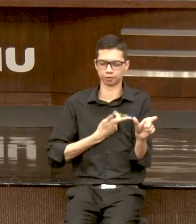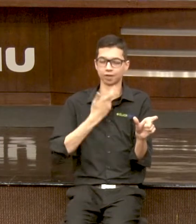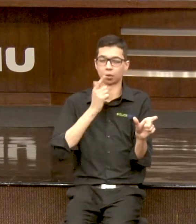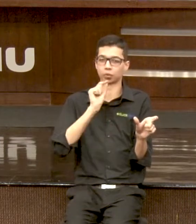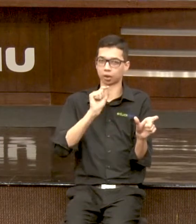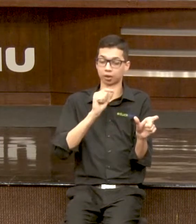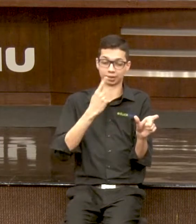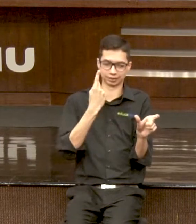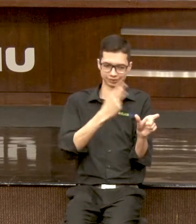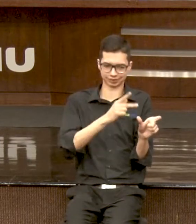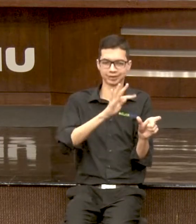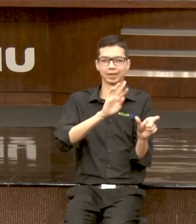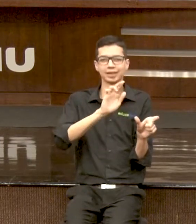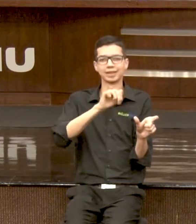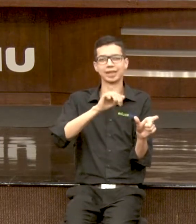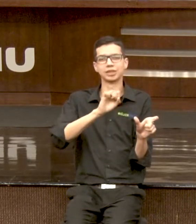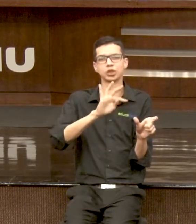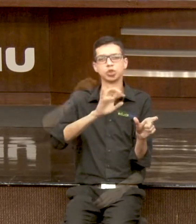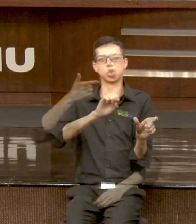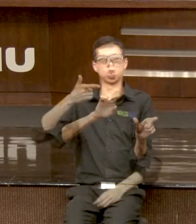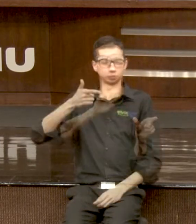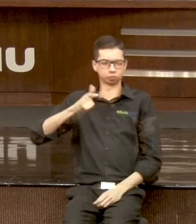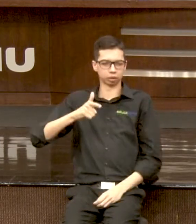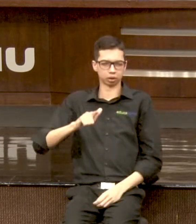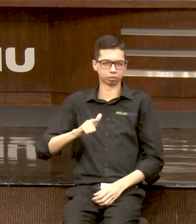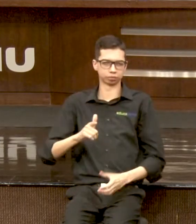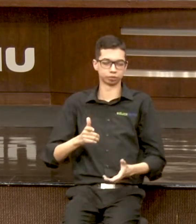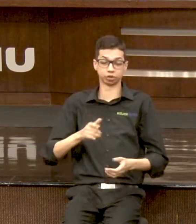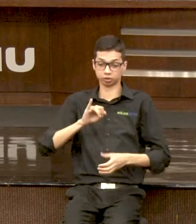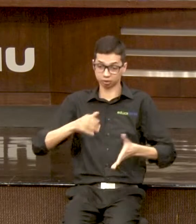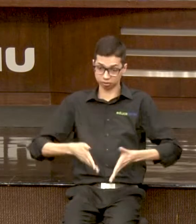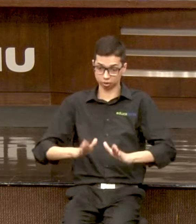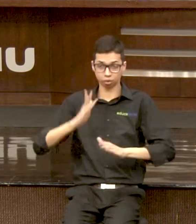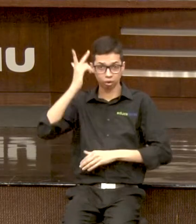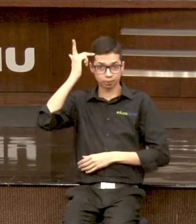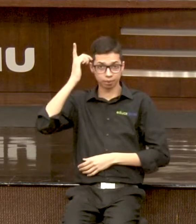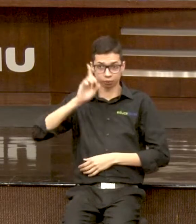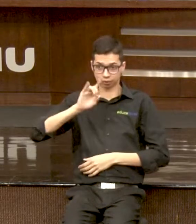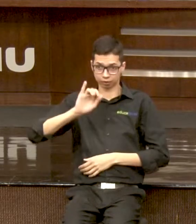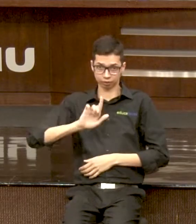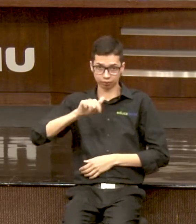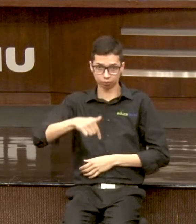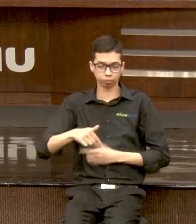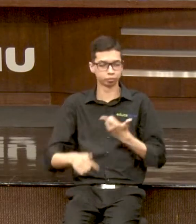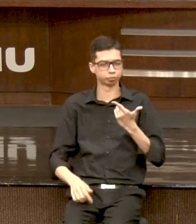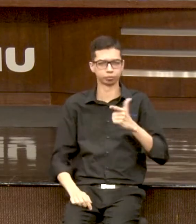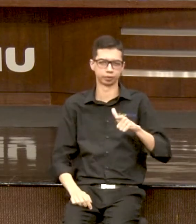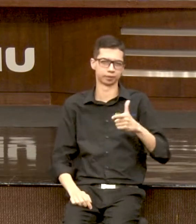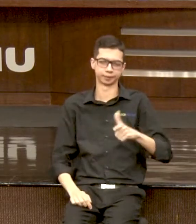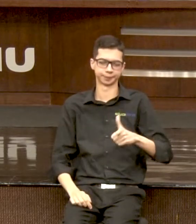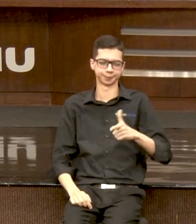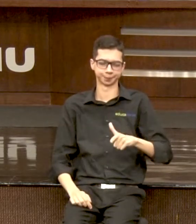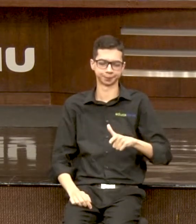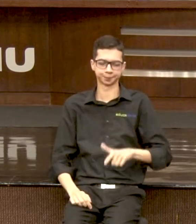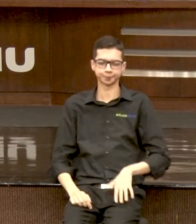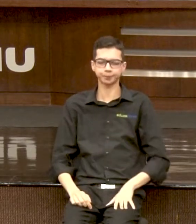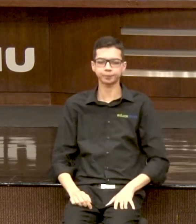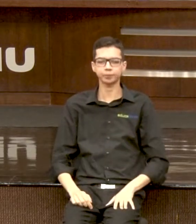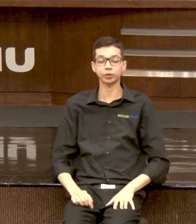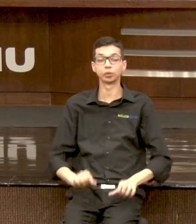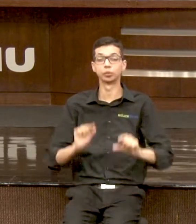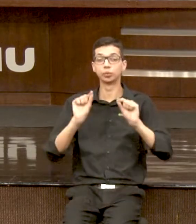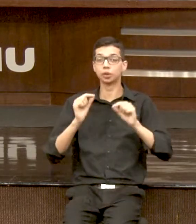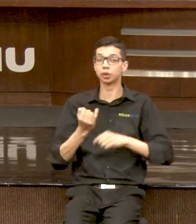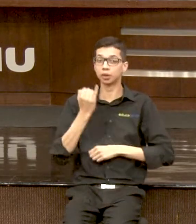multifatorial. Uma questão importante. Hoje, gente tem a lei da inclusão,